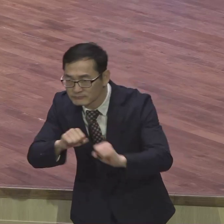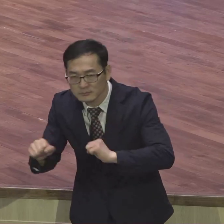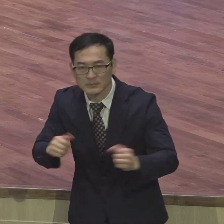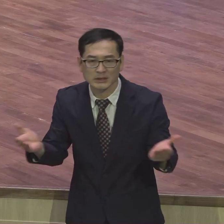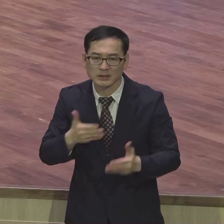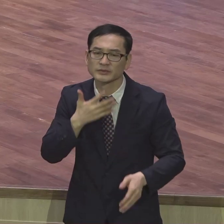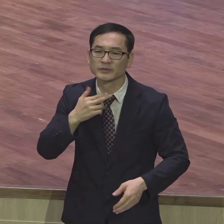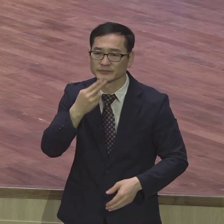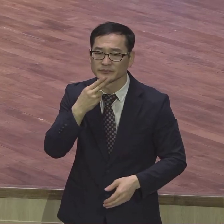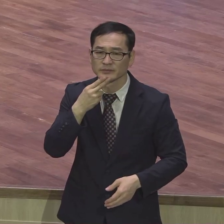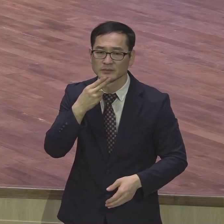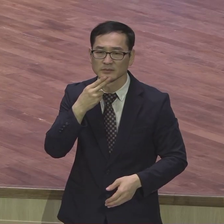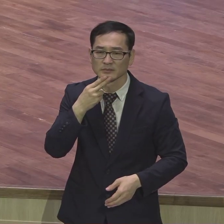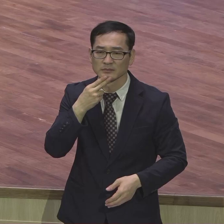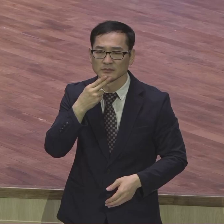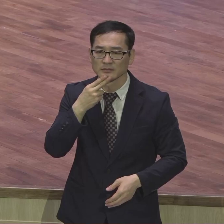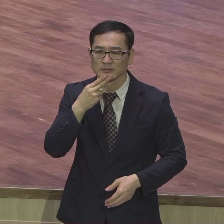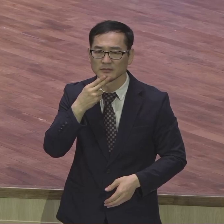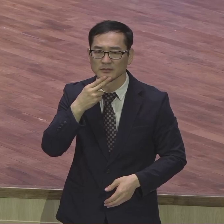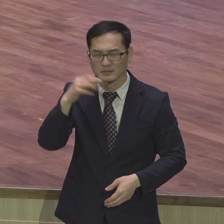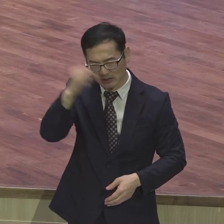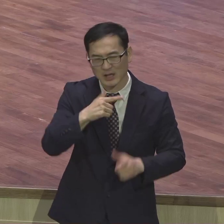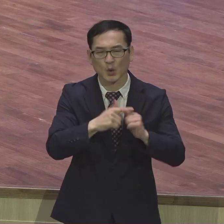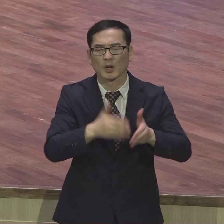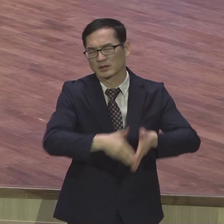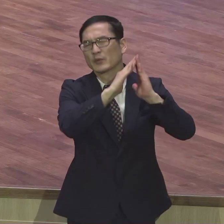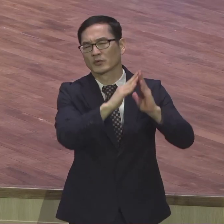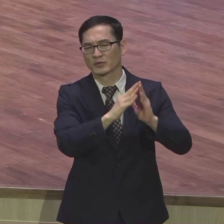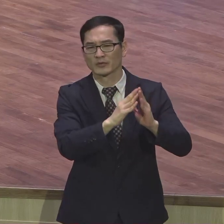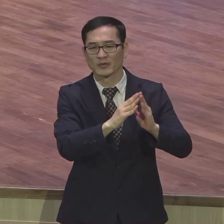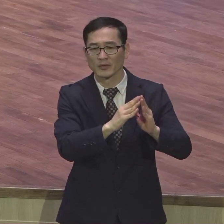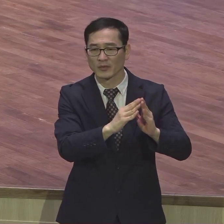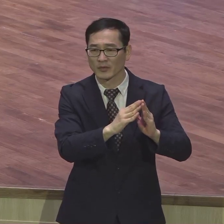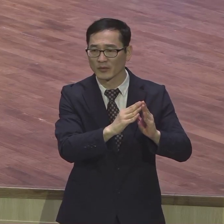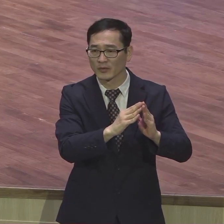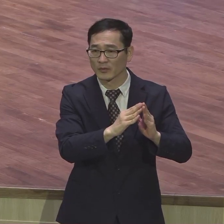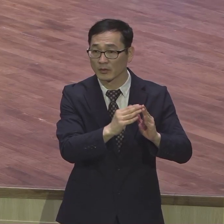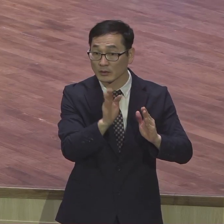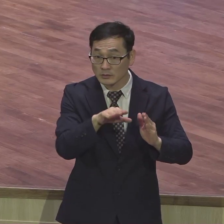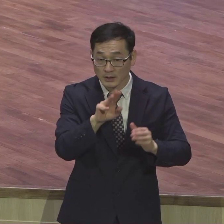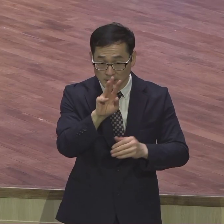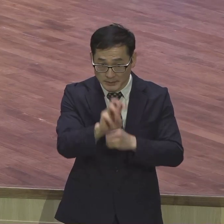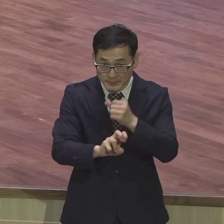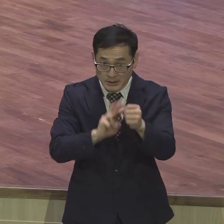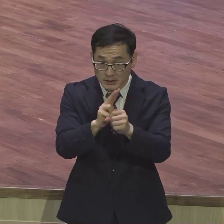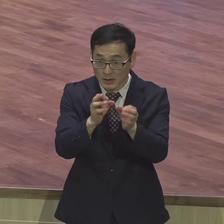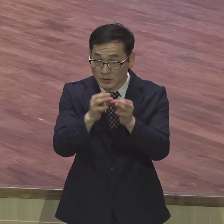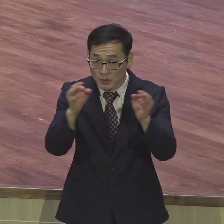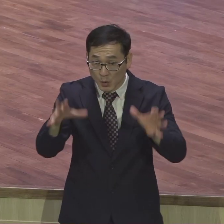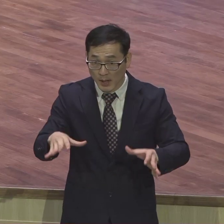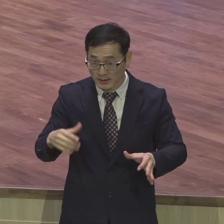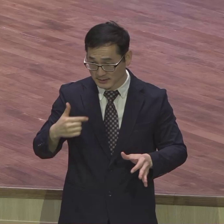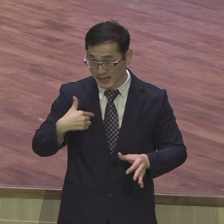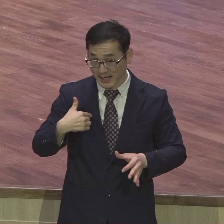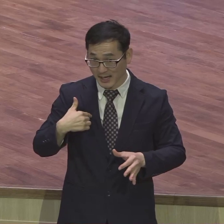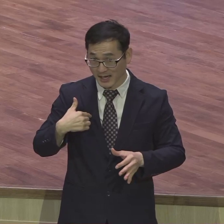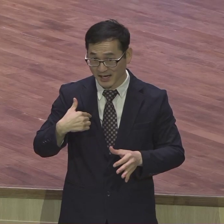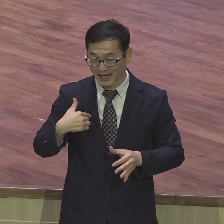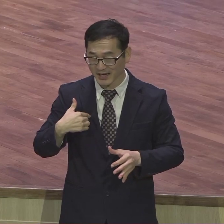개척이었어요 그런데 32년 동안 하나님이 우리 동기 800여명 사당동 총신대학원